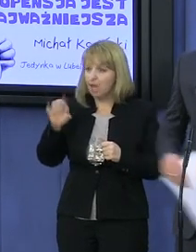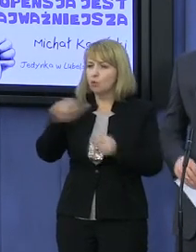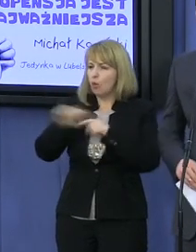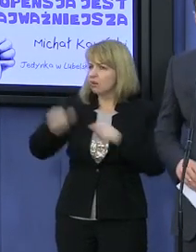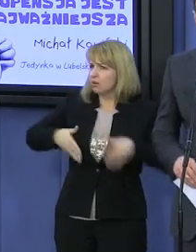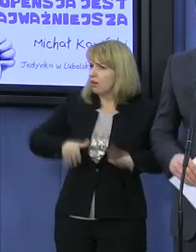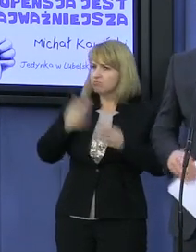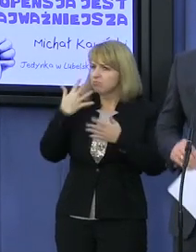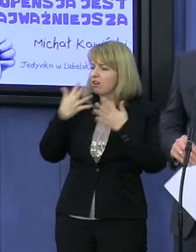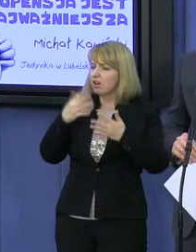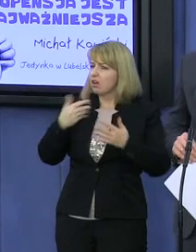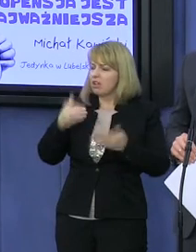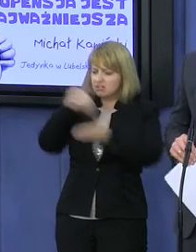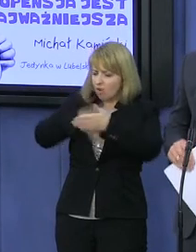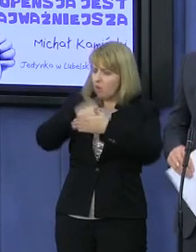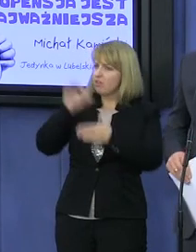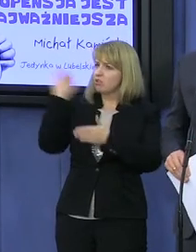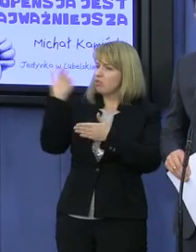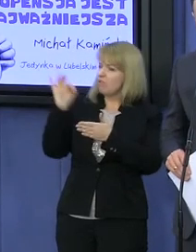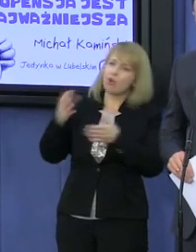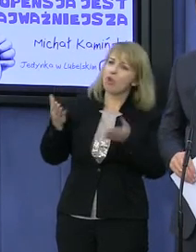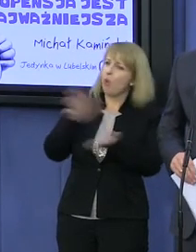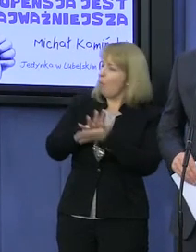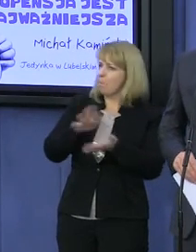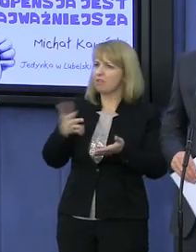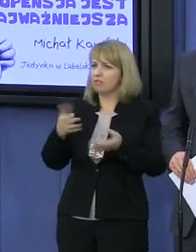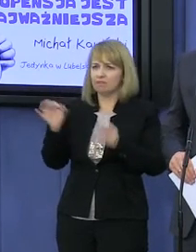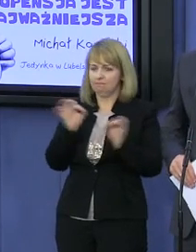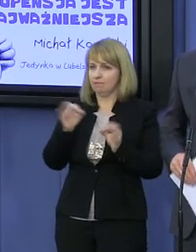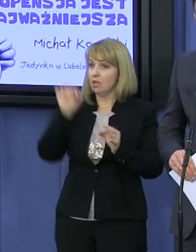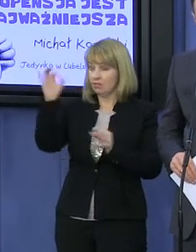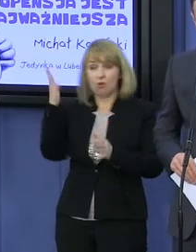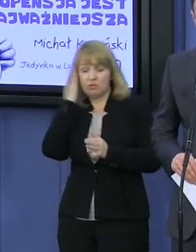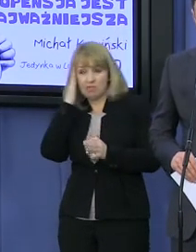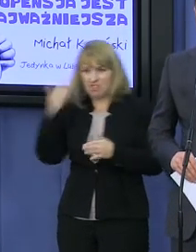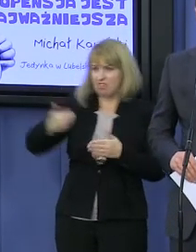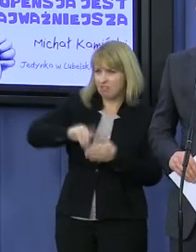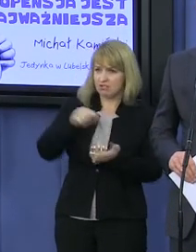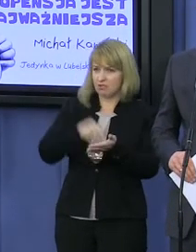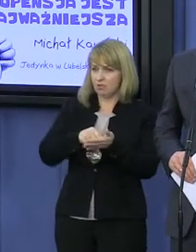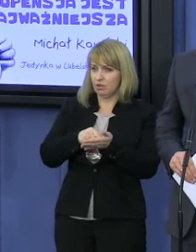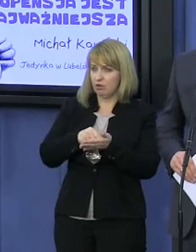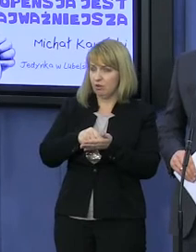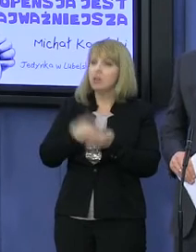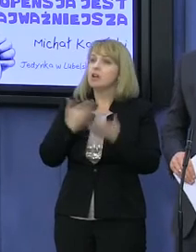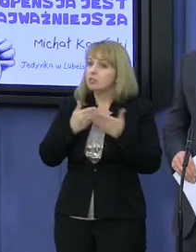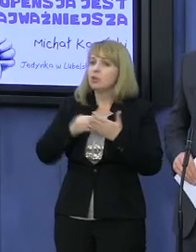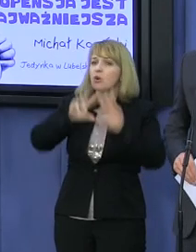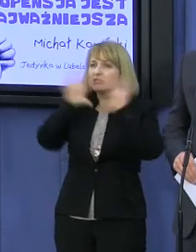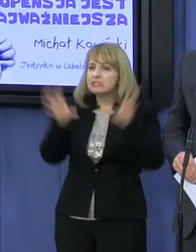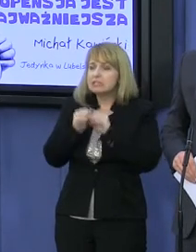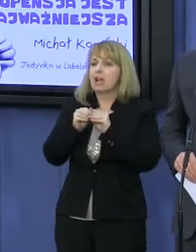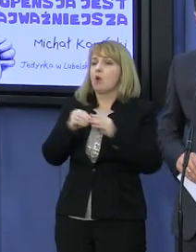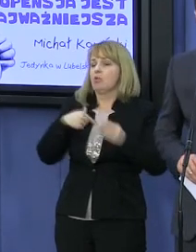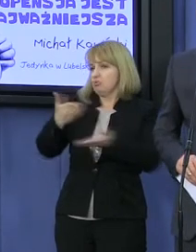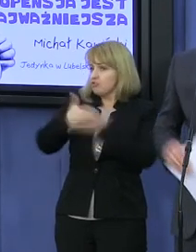nawet właśnie w takich małych miejscowościach, jakim jest Kraśnik, ale mieszkańcy Kraśnika na to nie zasługują. Także jak nie zasługują mieszkańcy całej naszego